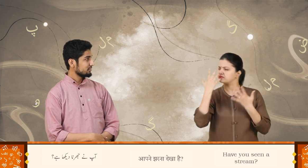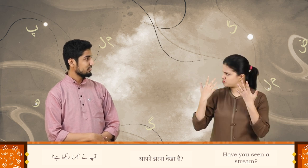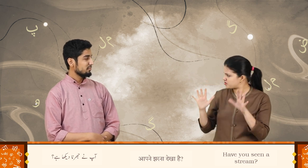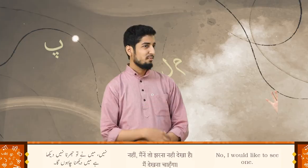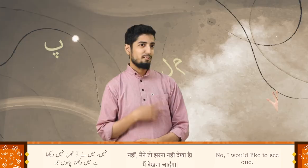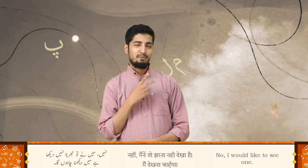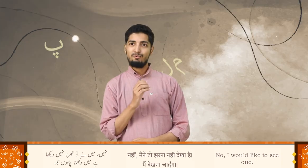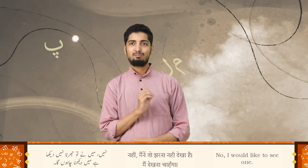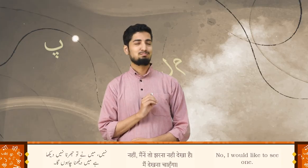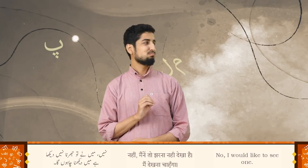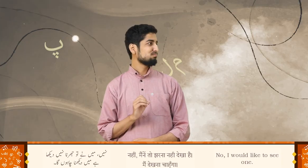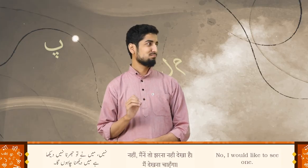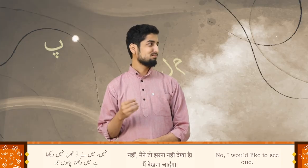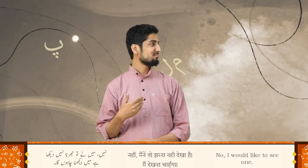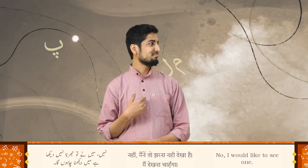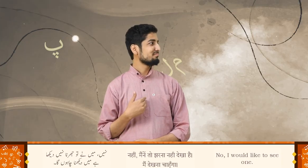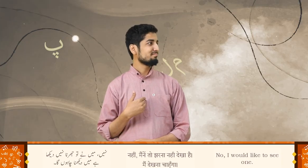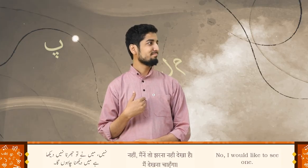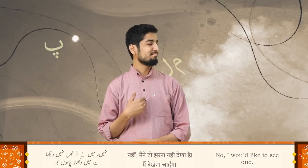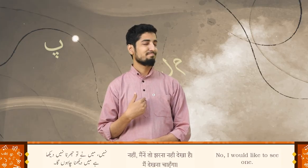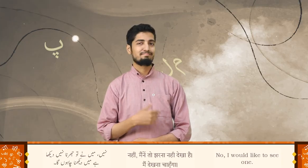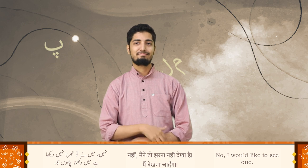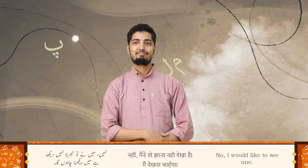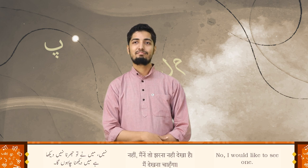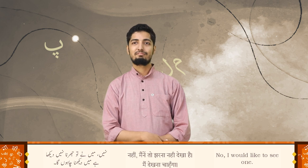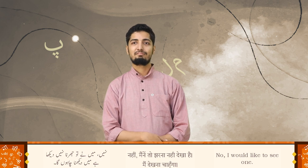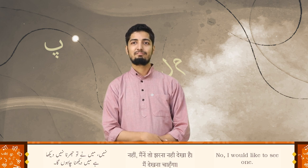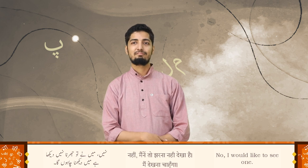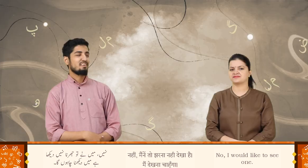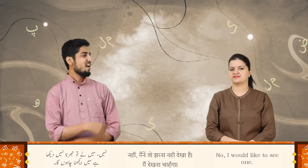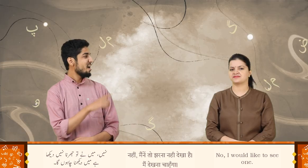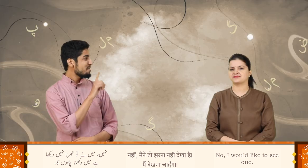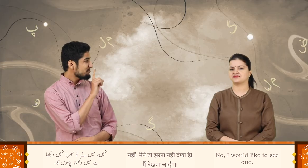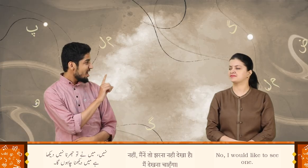نہیں میں نے تو جھرنا نہیں دیکھا ہے میں دیکھنا چاہوں گا